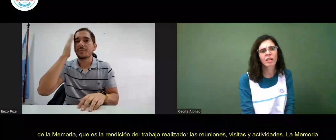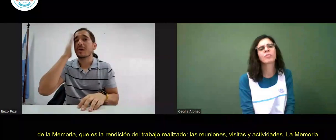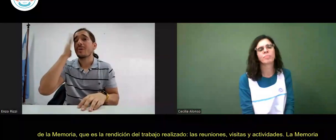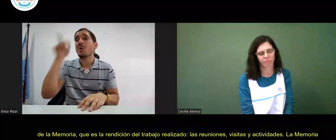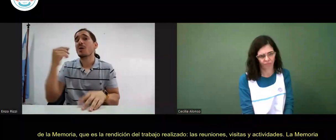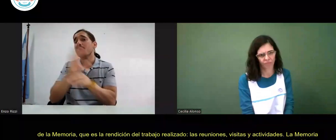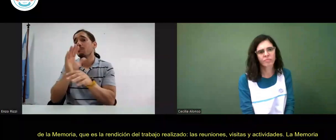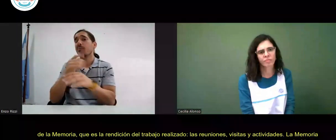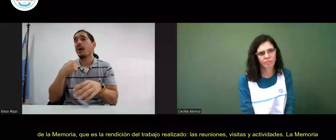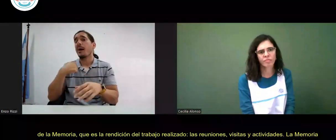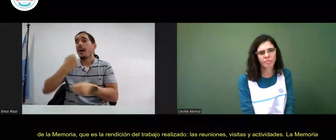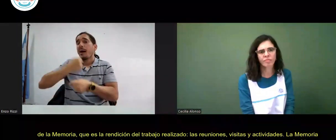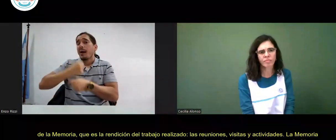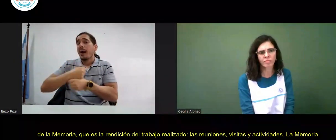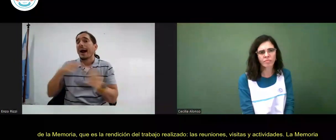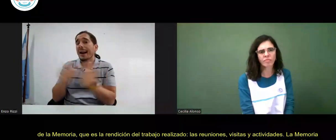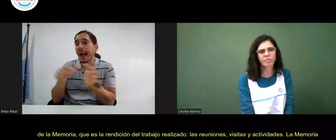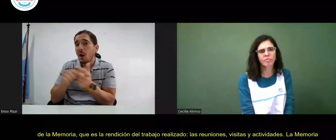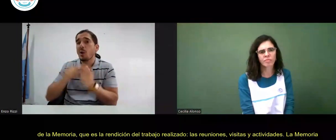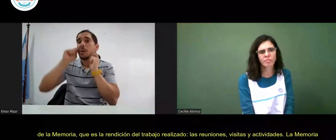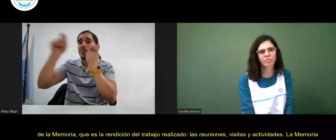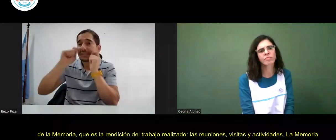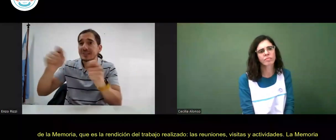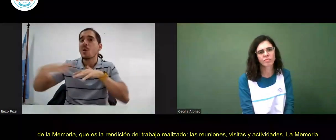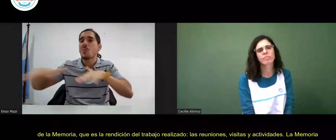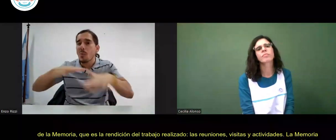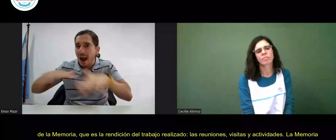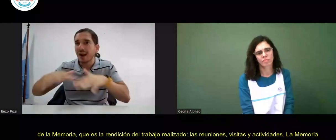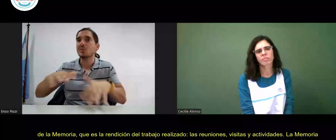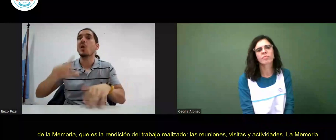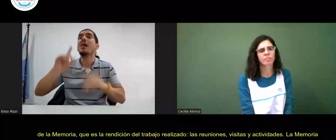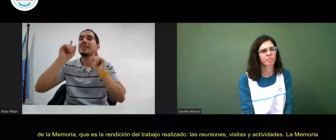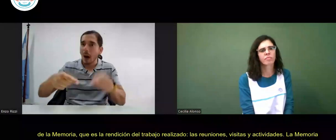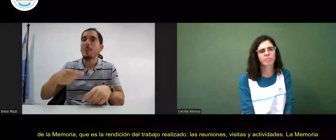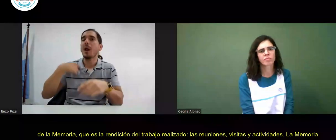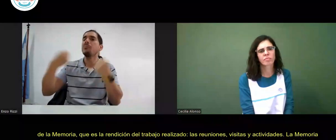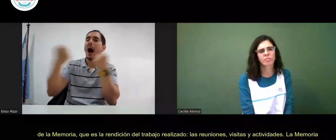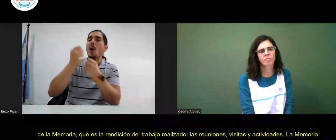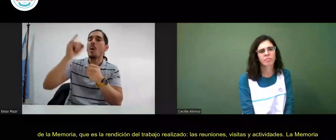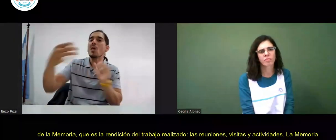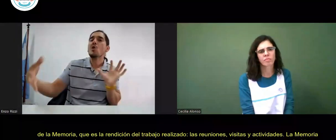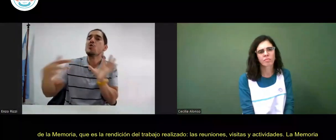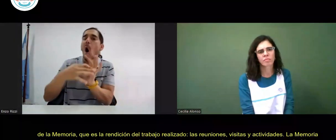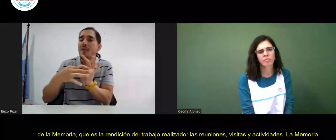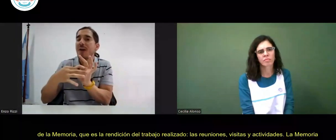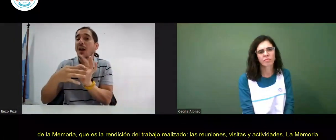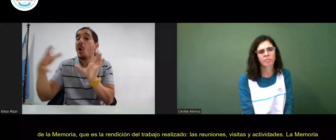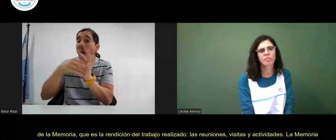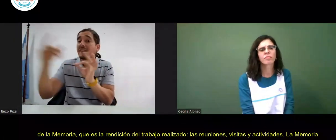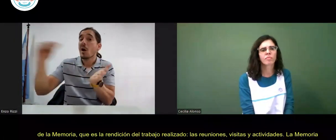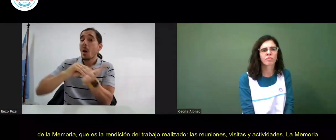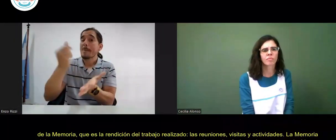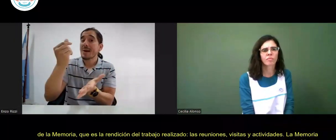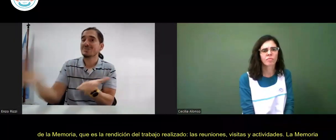que es la rendición del trabajo realizado las reuniones visitas actividades la memoria debe concordar con lo